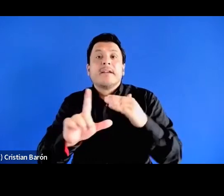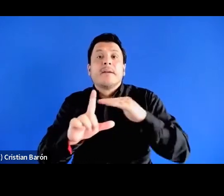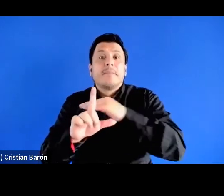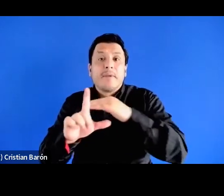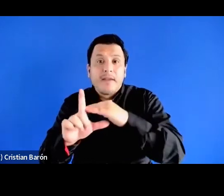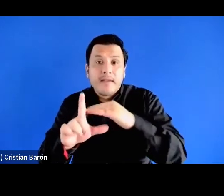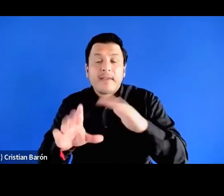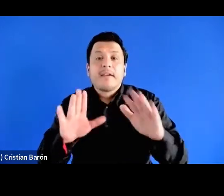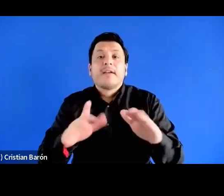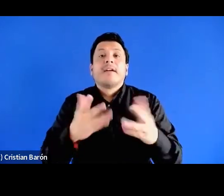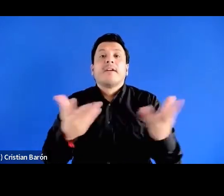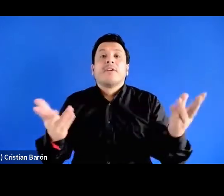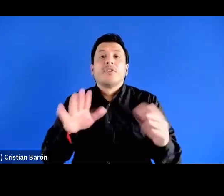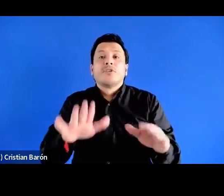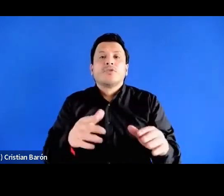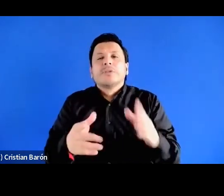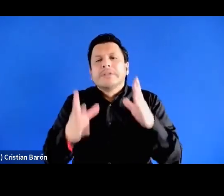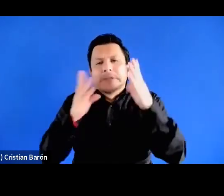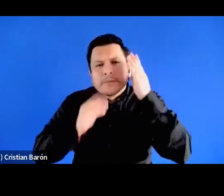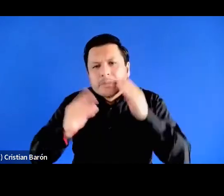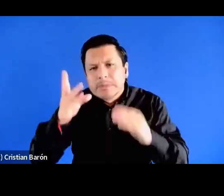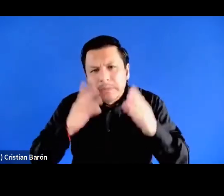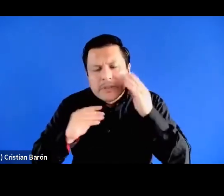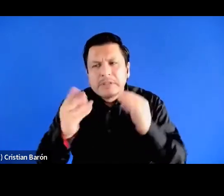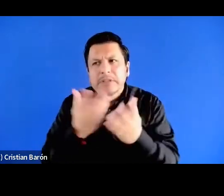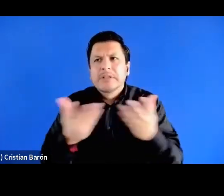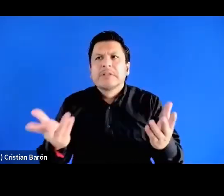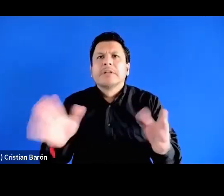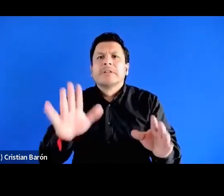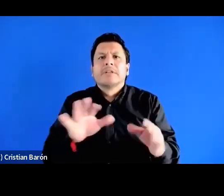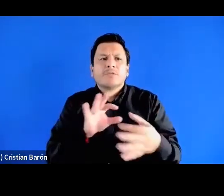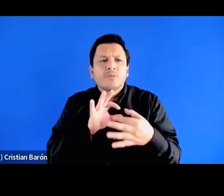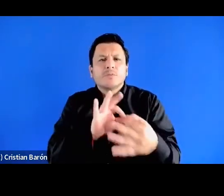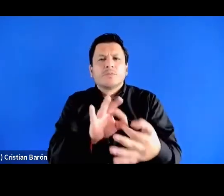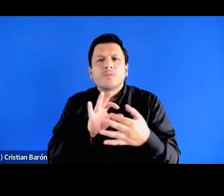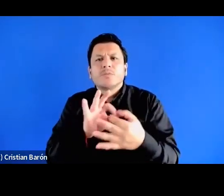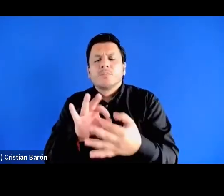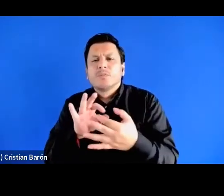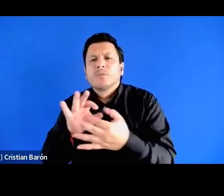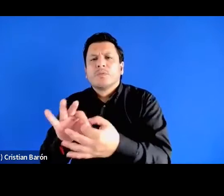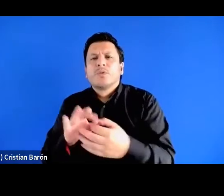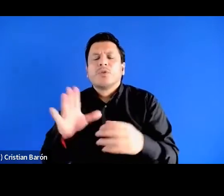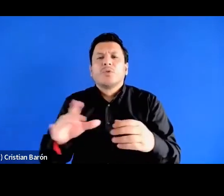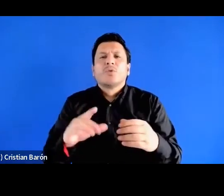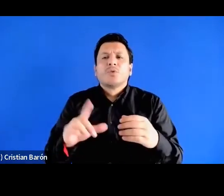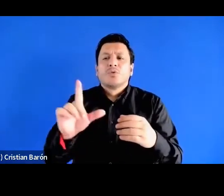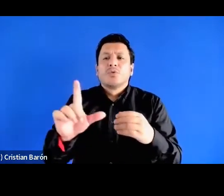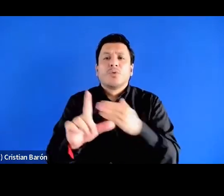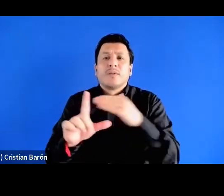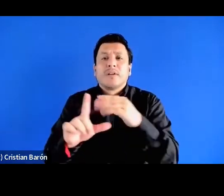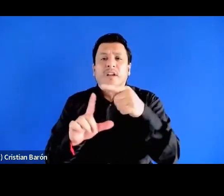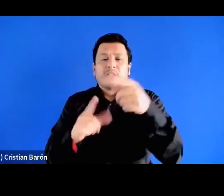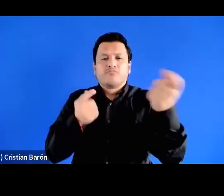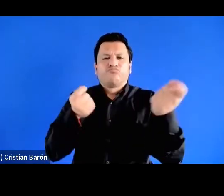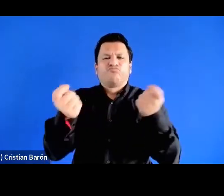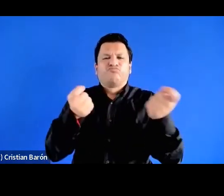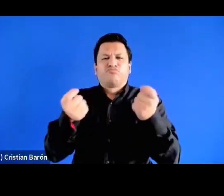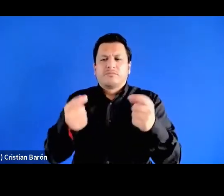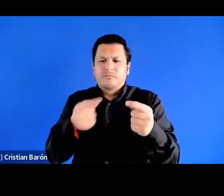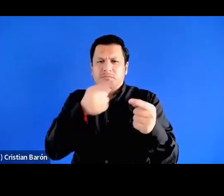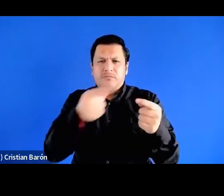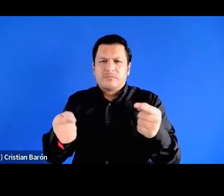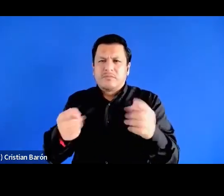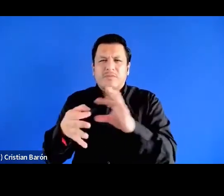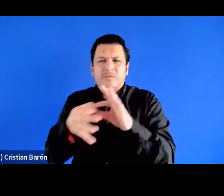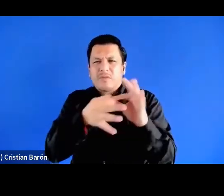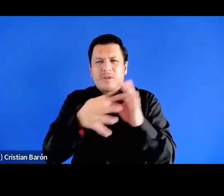Latina su experiencia su vinculación con las clases dominantes estas discusiones son muy